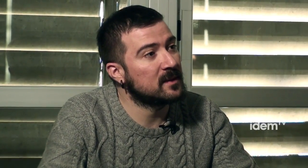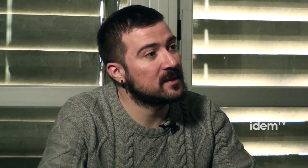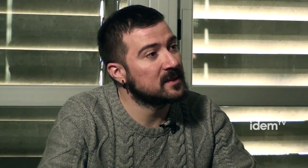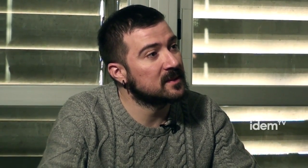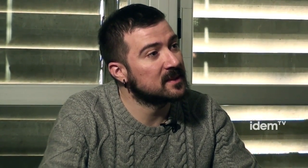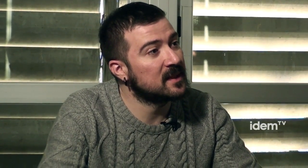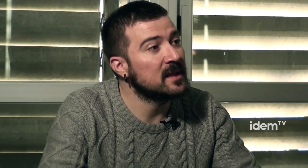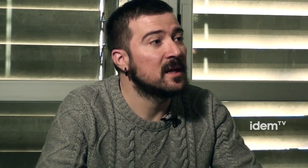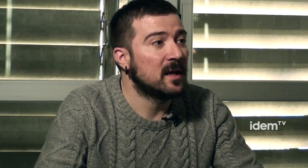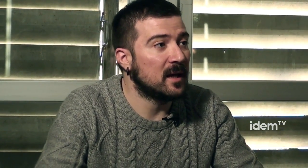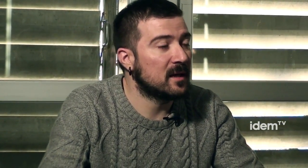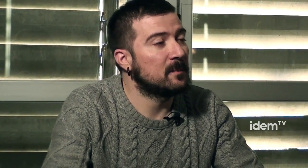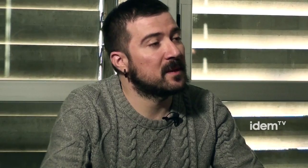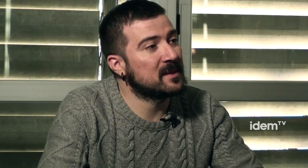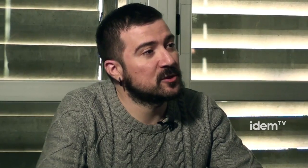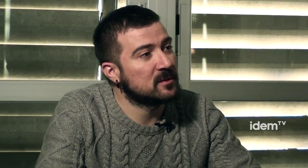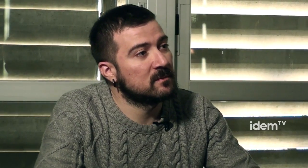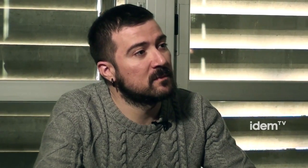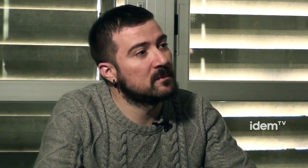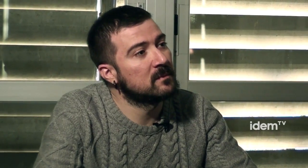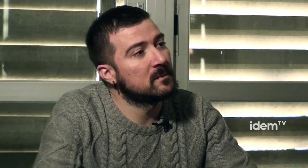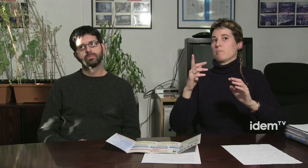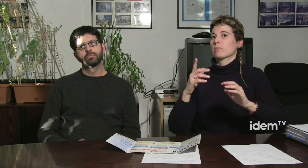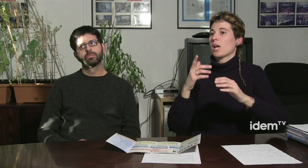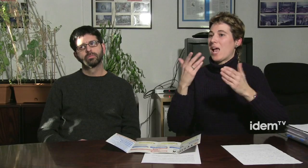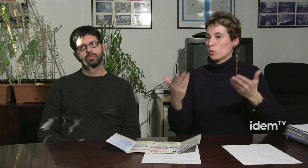signes catalana permet això? A veure,